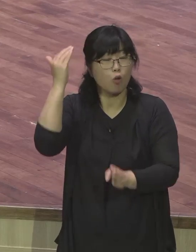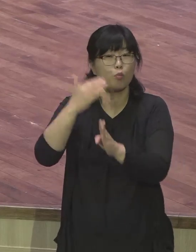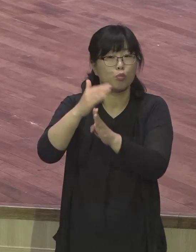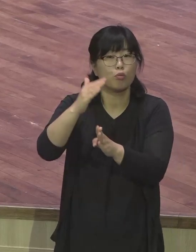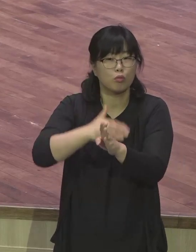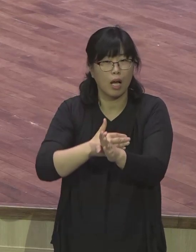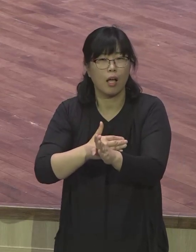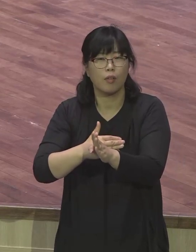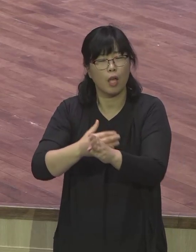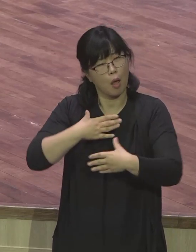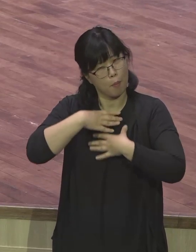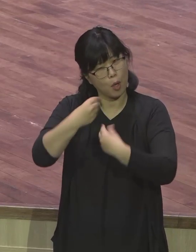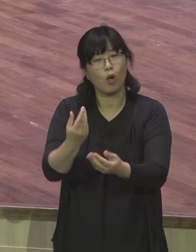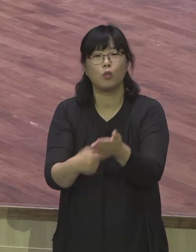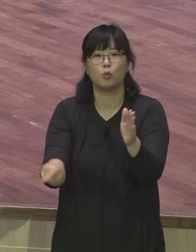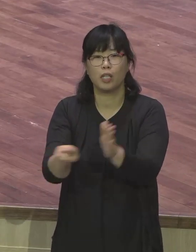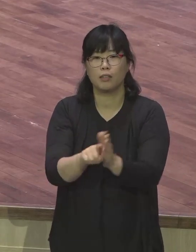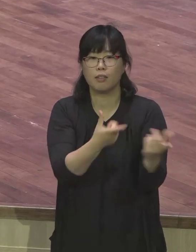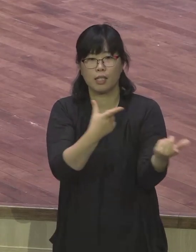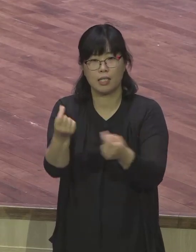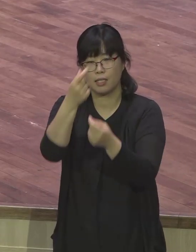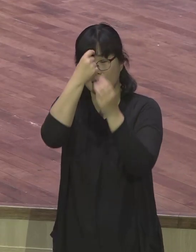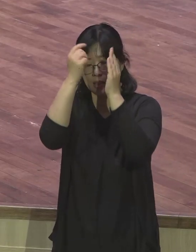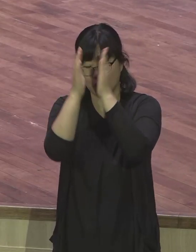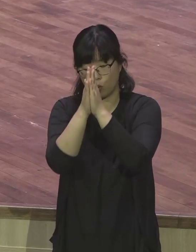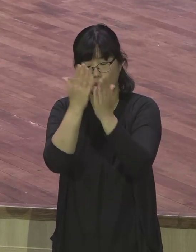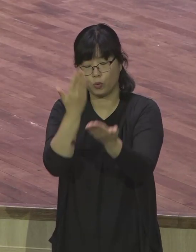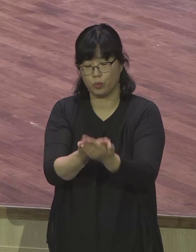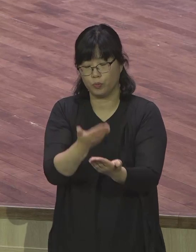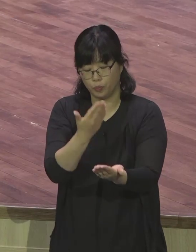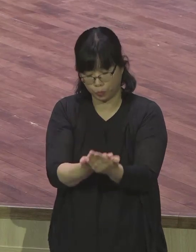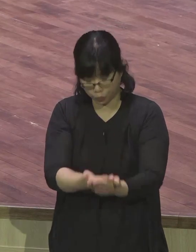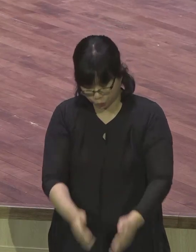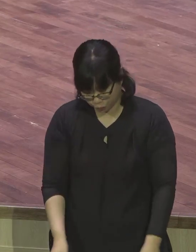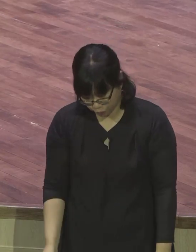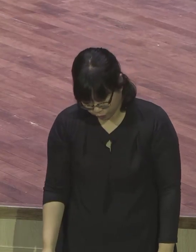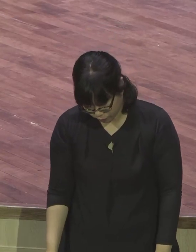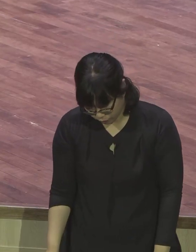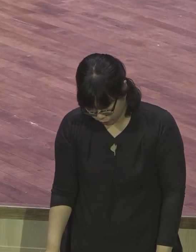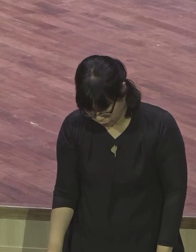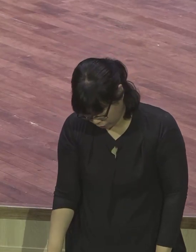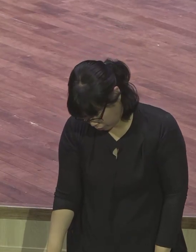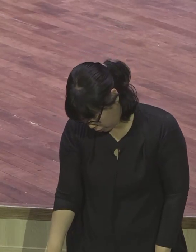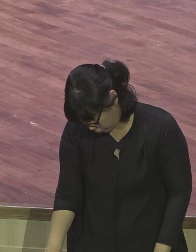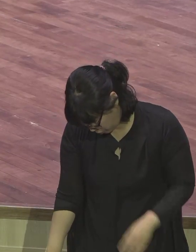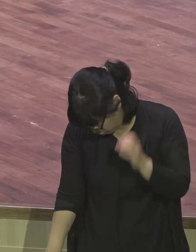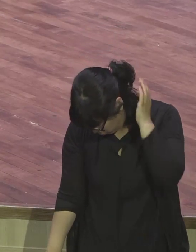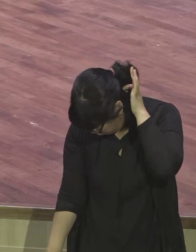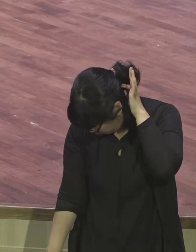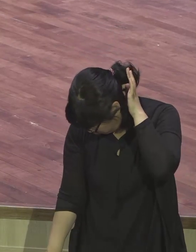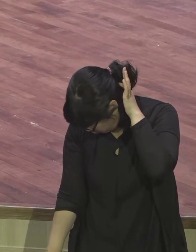붙잡고 함께 기도하겠습니다 하나님 아버지 한 번을 드립니다 우리 이 시간에 우리 모든 분들을 내고 함께 세틀의